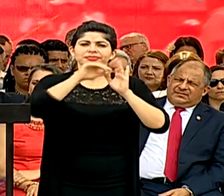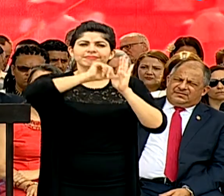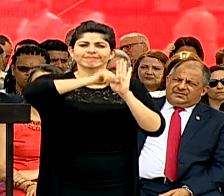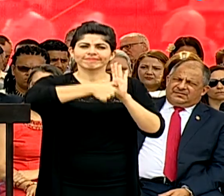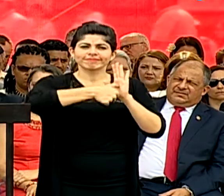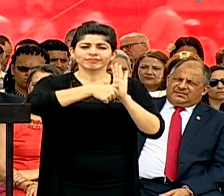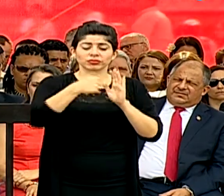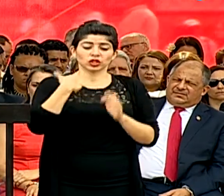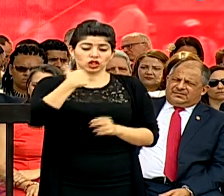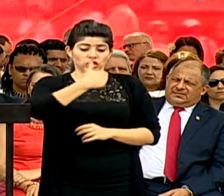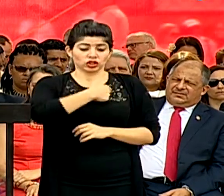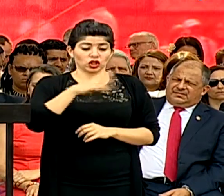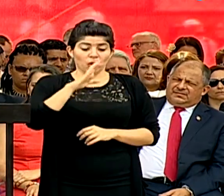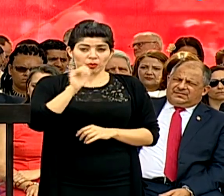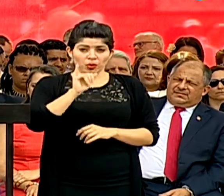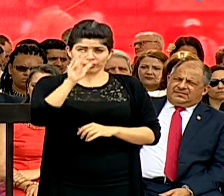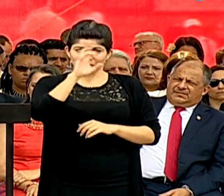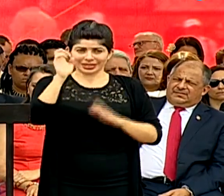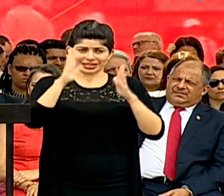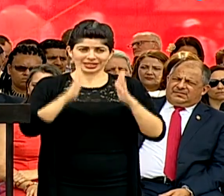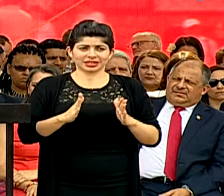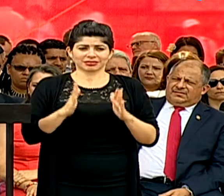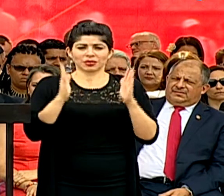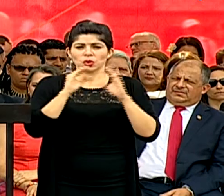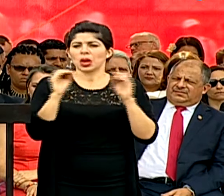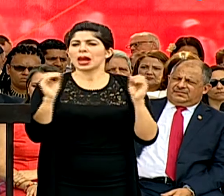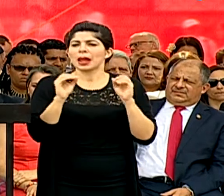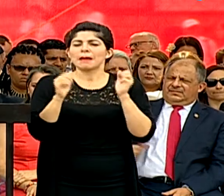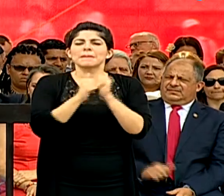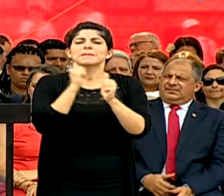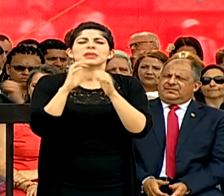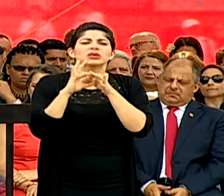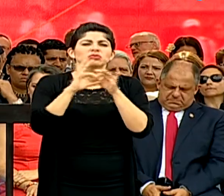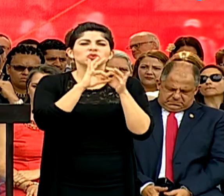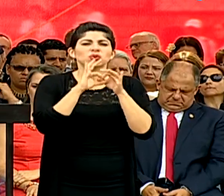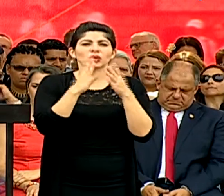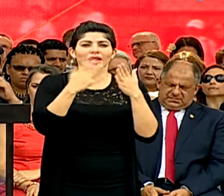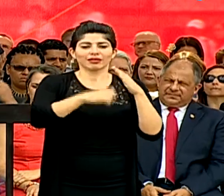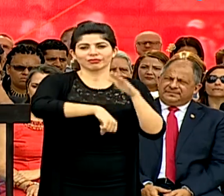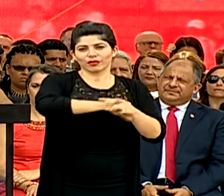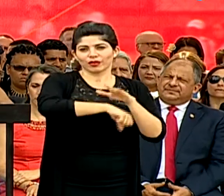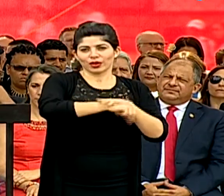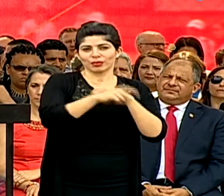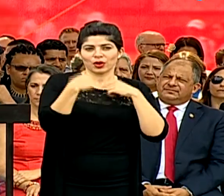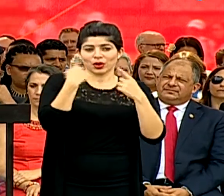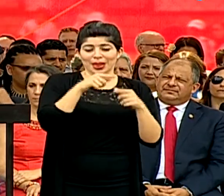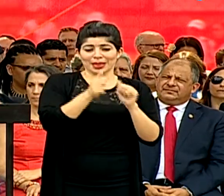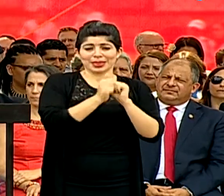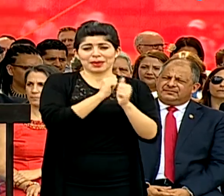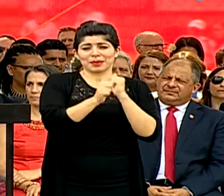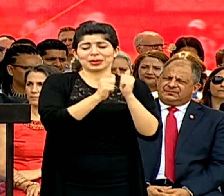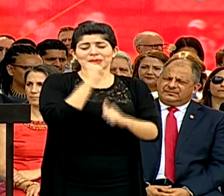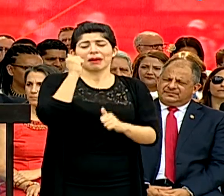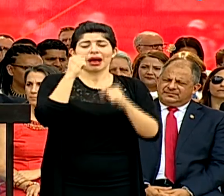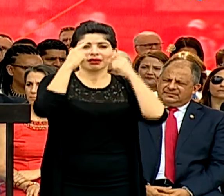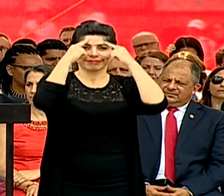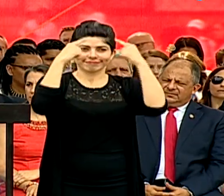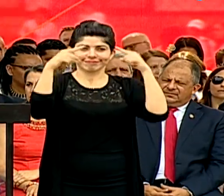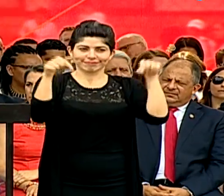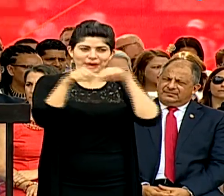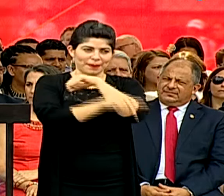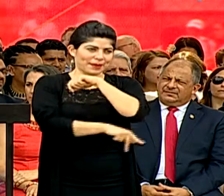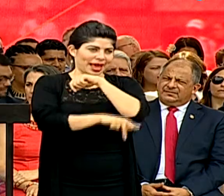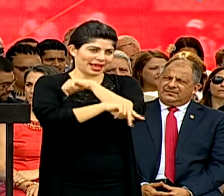que nosotros, como ticos, no hay nada que más nos una que como el fútbol. Es el deporte más famoso en nuestro